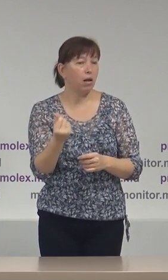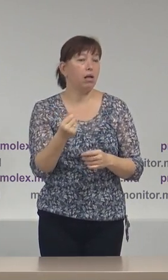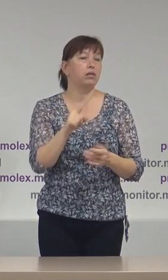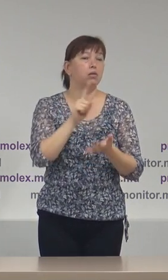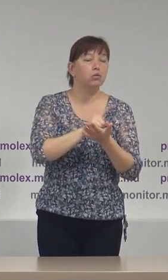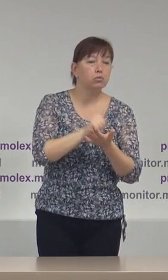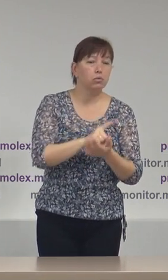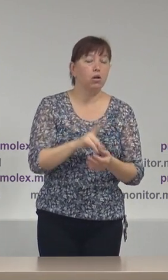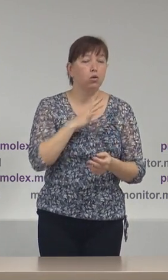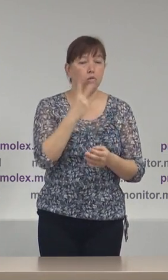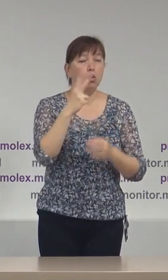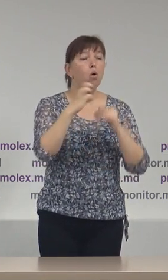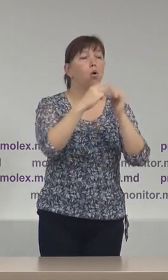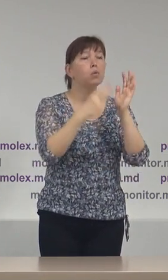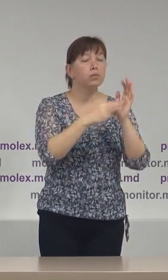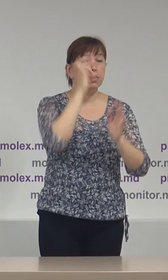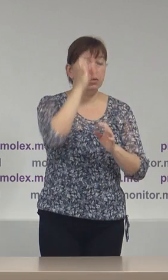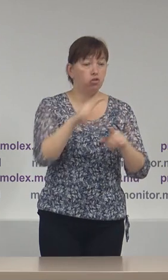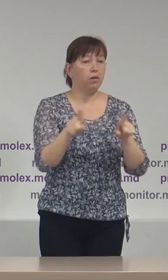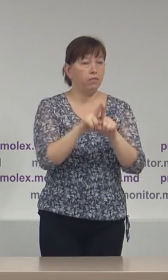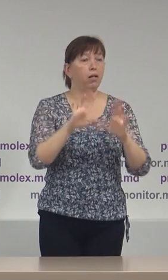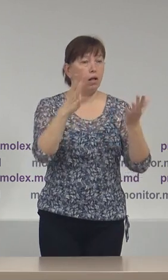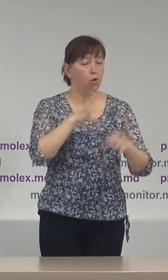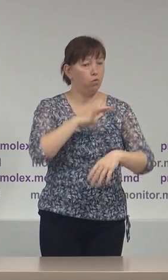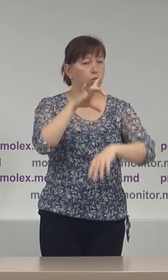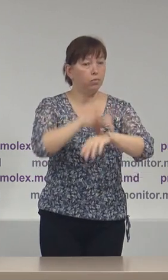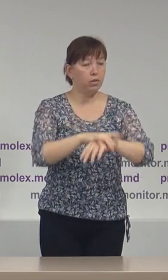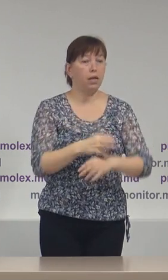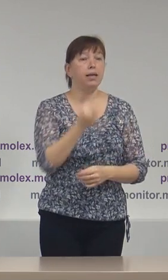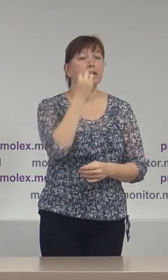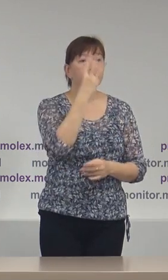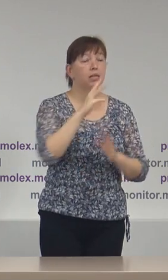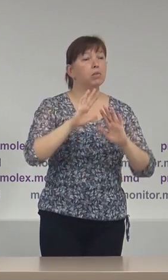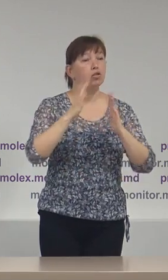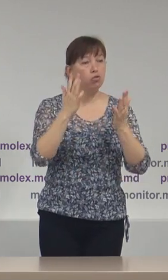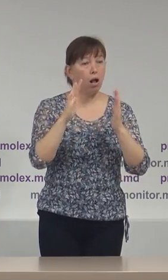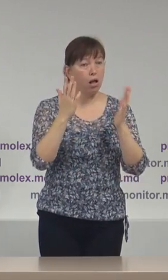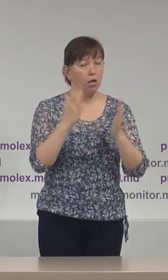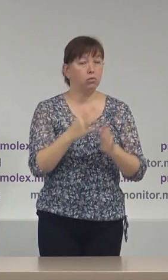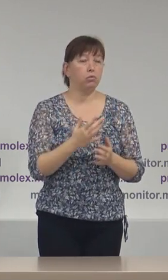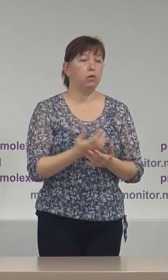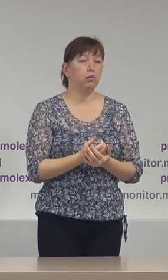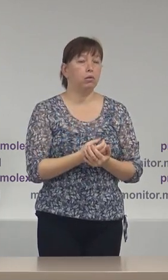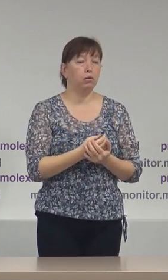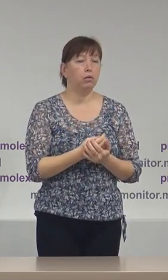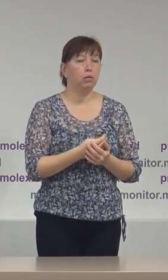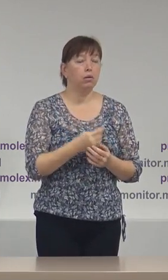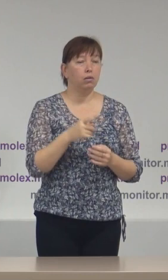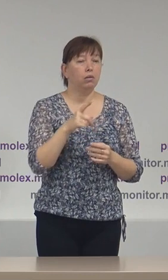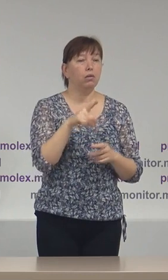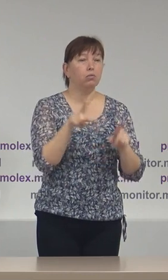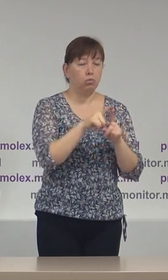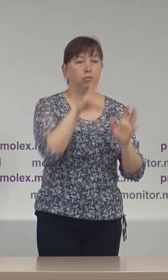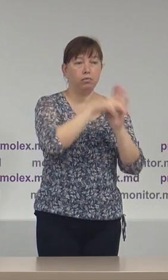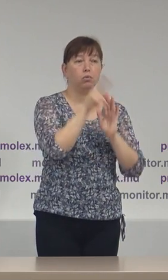săptămâni au fost atestate 18 astfel de cazuri, în 13 cazuri vizează candidatul